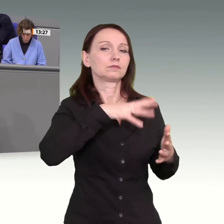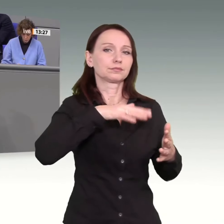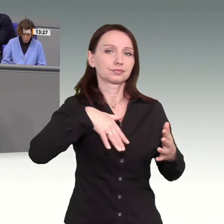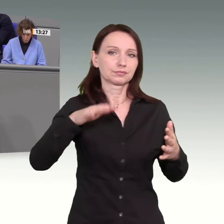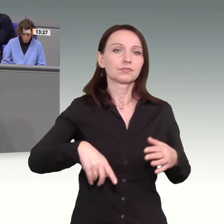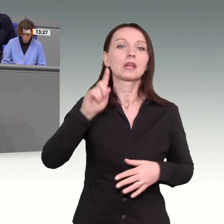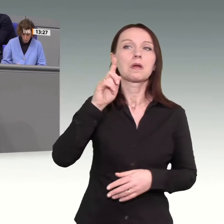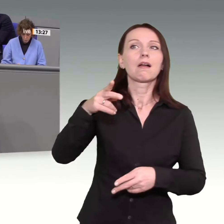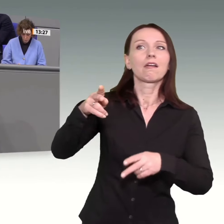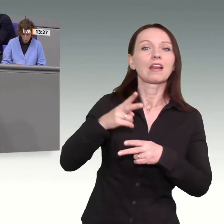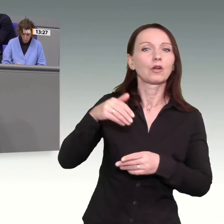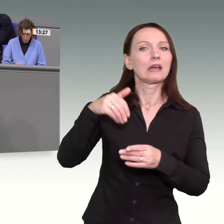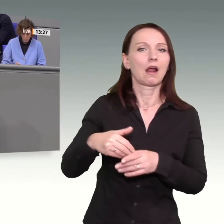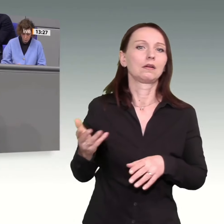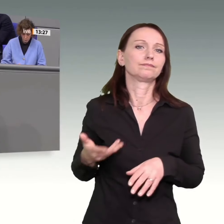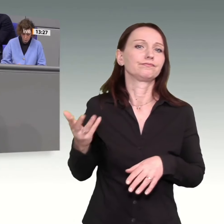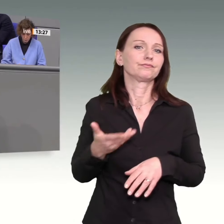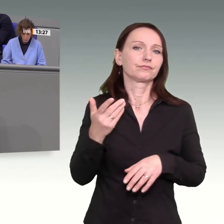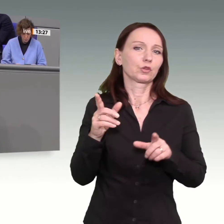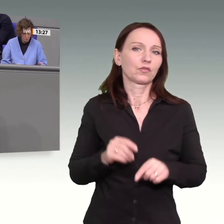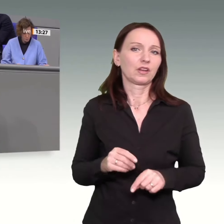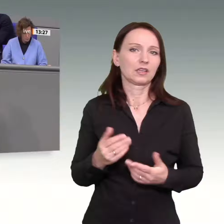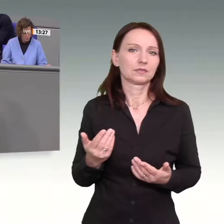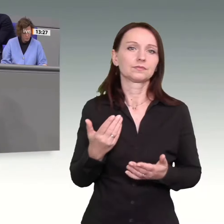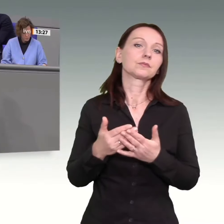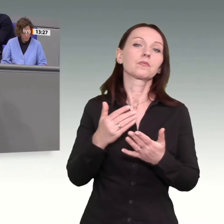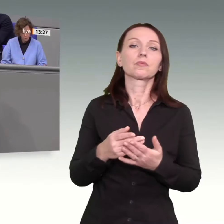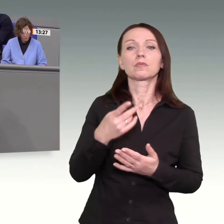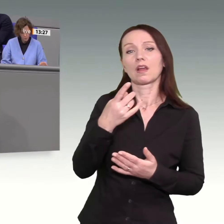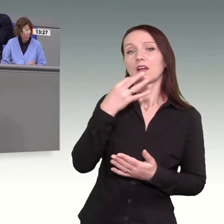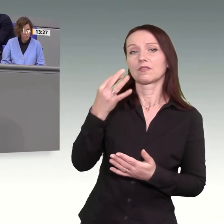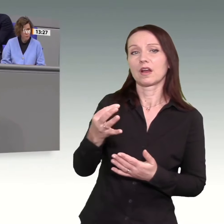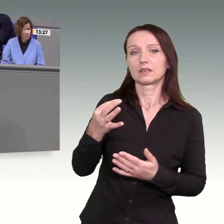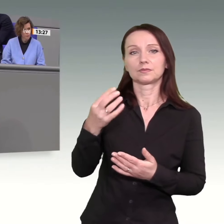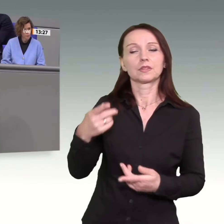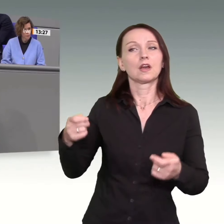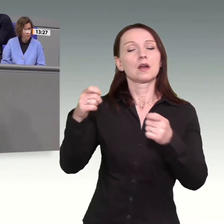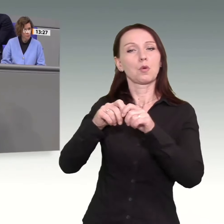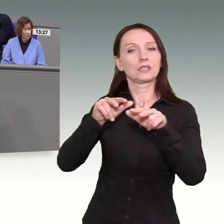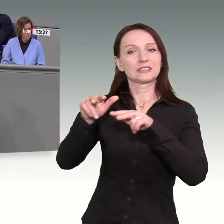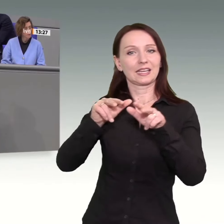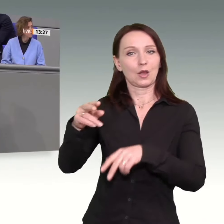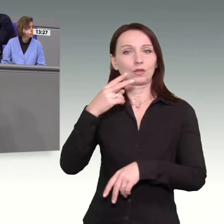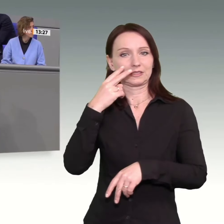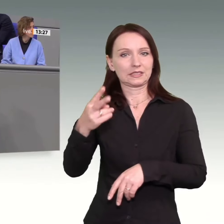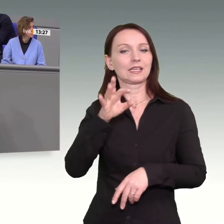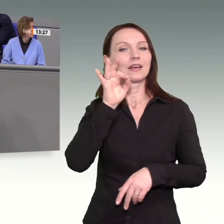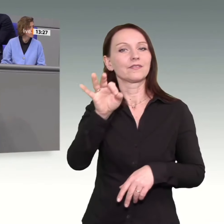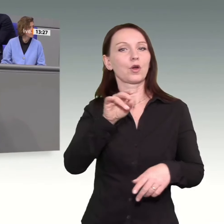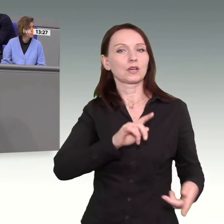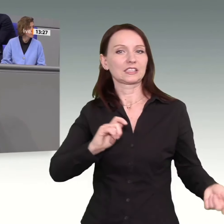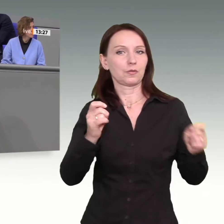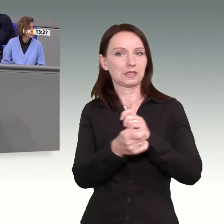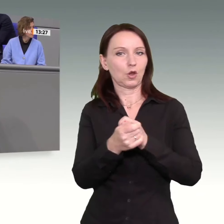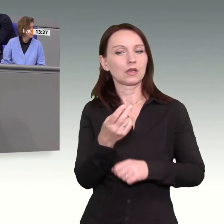Beispiel von vielen auf die Frage, wie hoch die Bundesregierung den finanziellen Förderbedarf für die Transformation einschätzt. Das ist ja